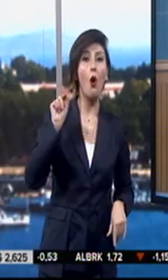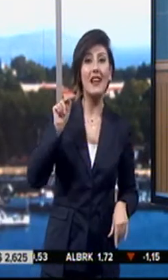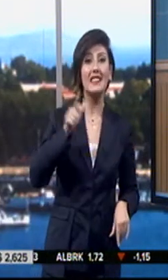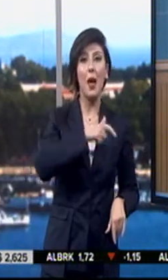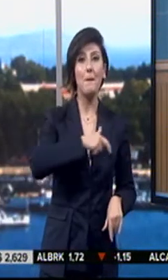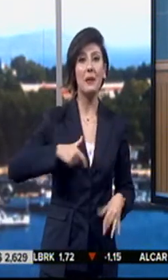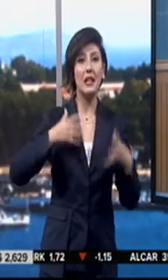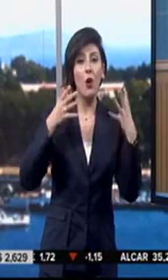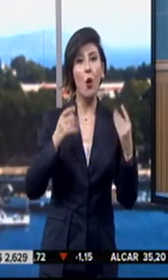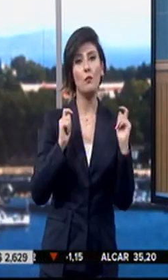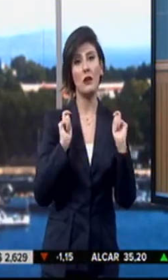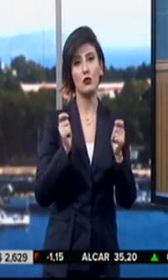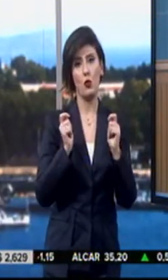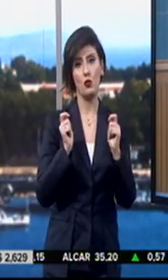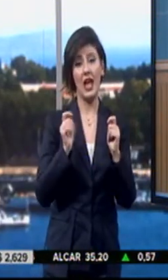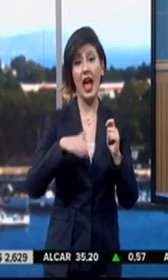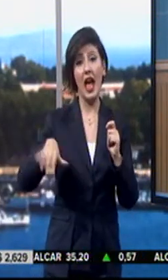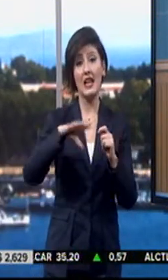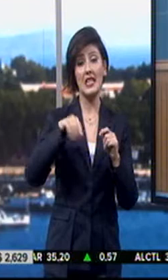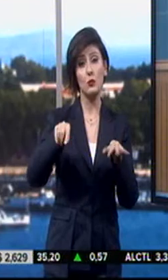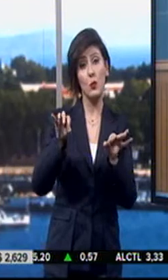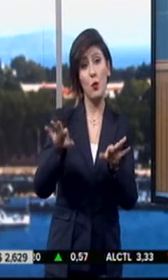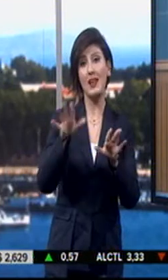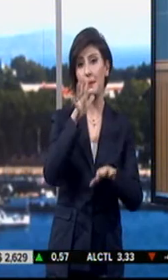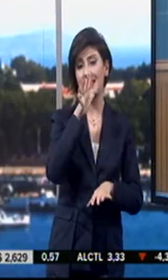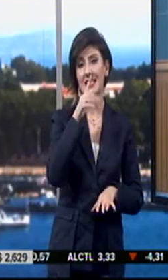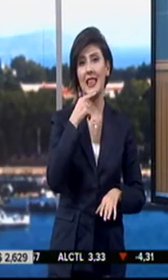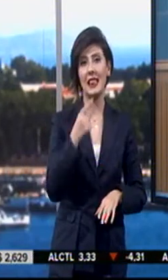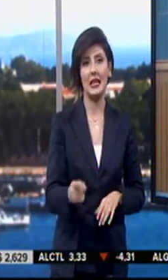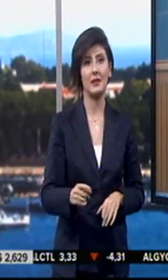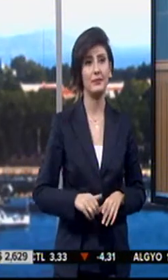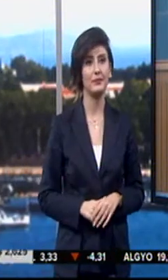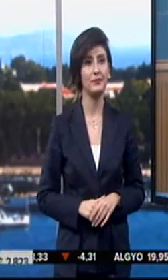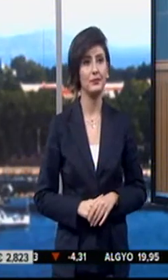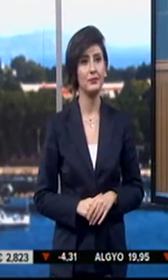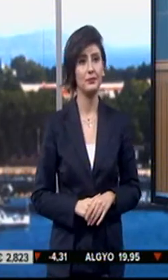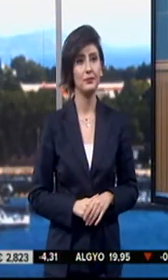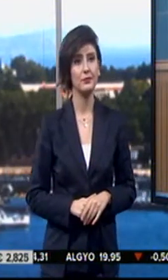orası milli olmak zorunda, herkes bunu böyle bilsin dedi.